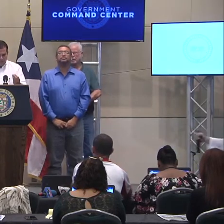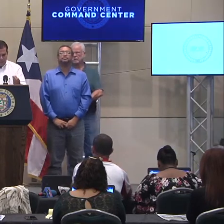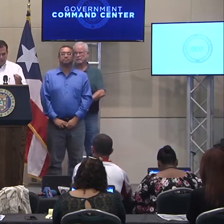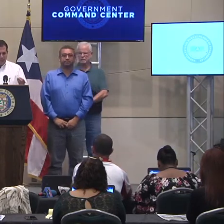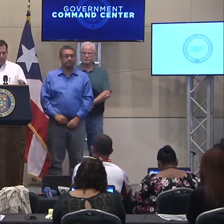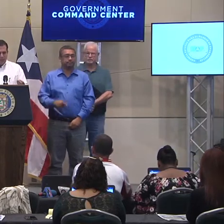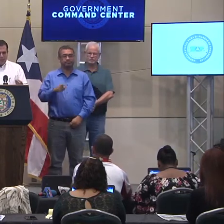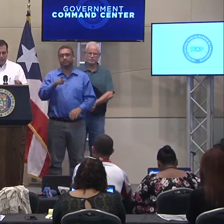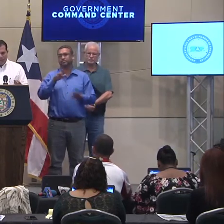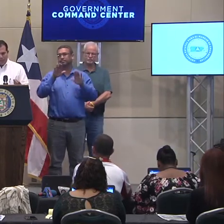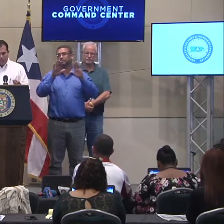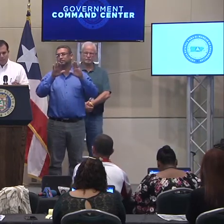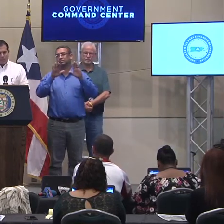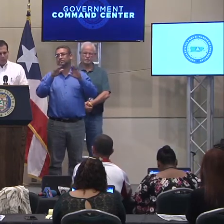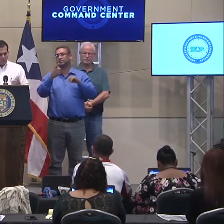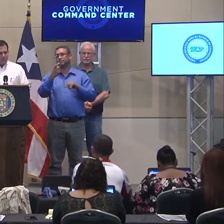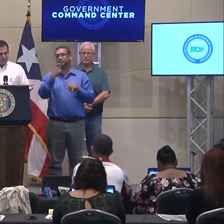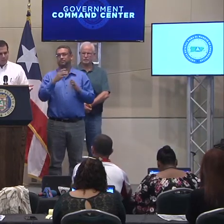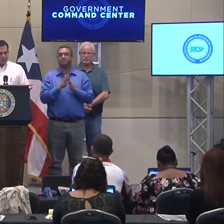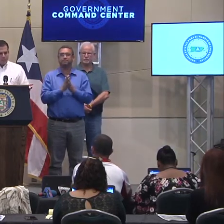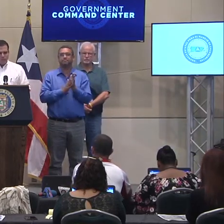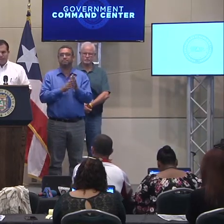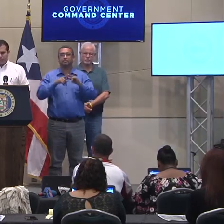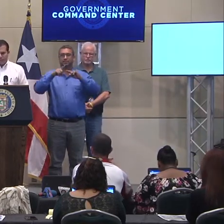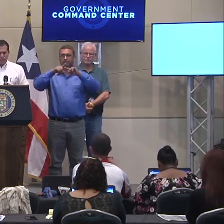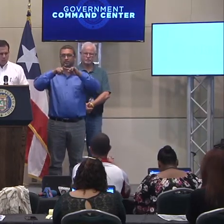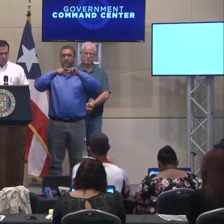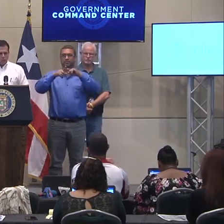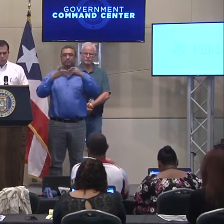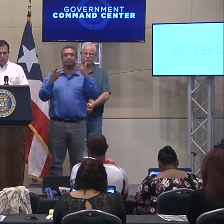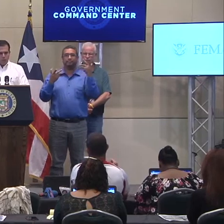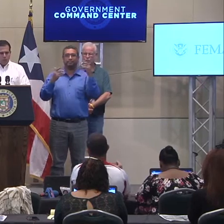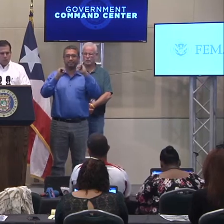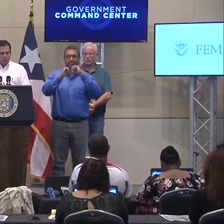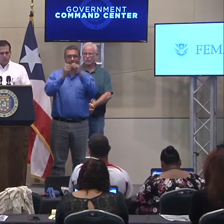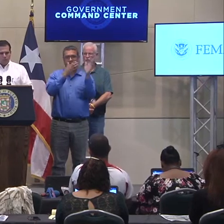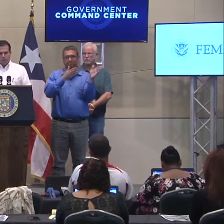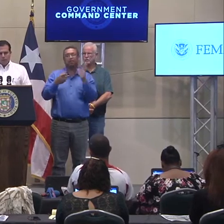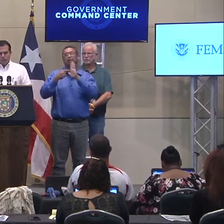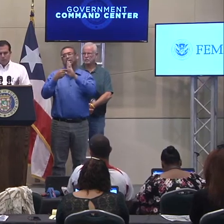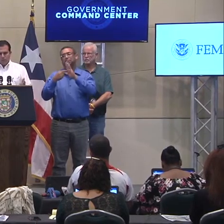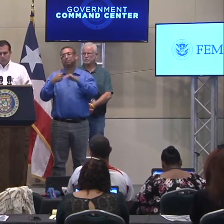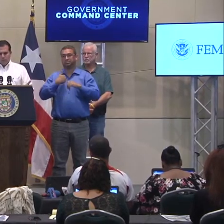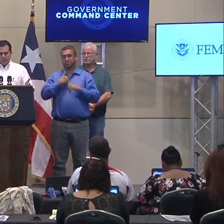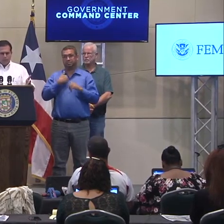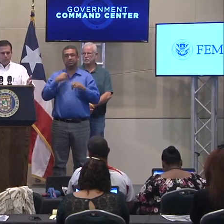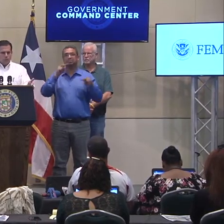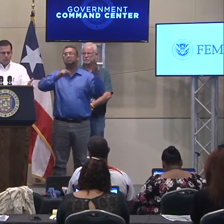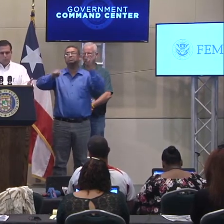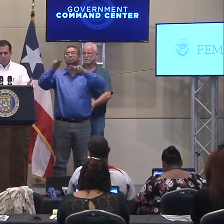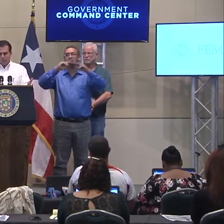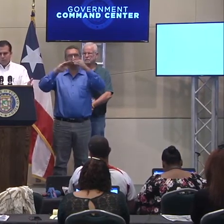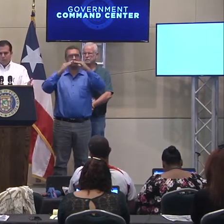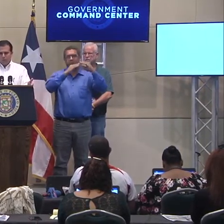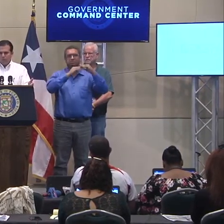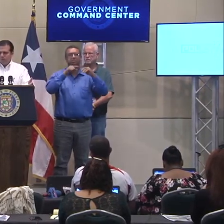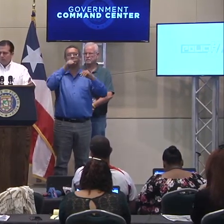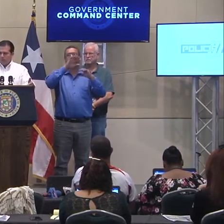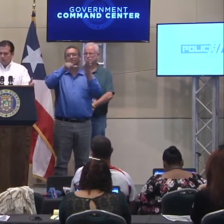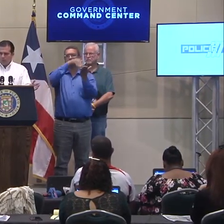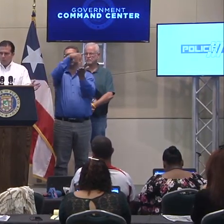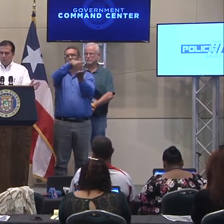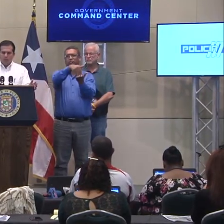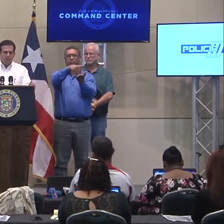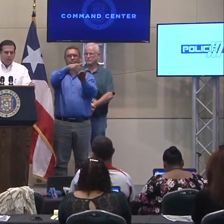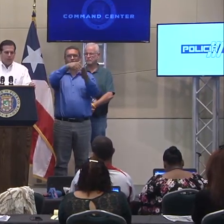excelente y depende de la logística que se esté utilizando. Por ejemplo, yo he ido a municipios donde en su centro de distribución,